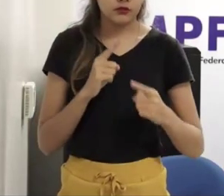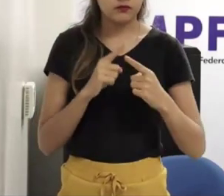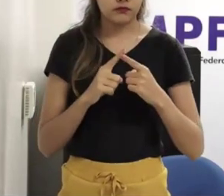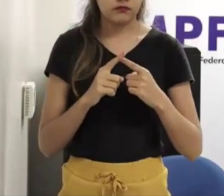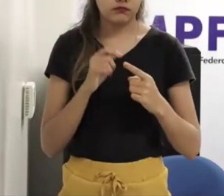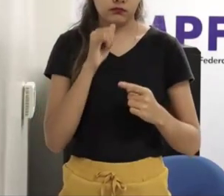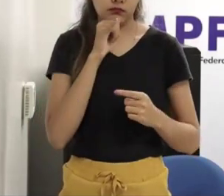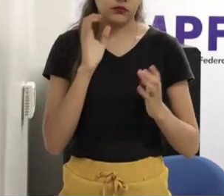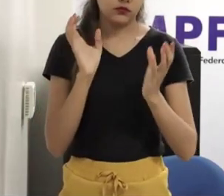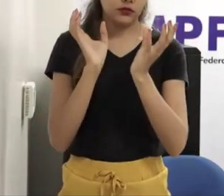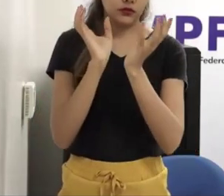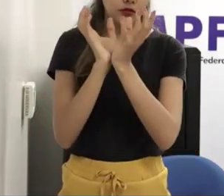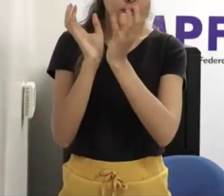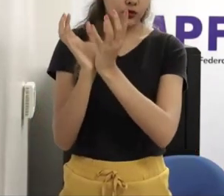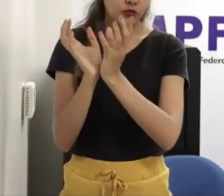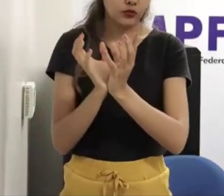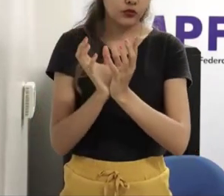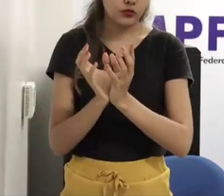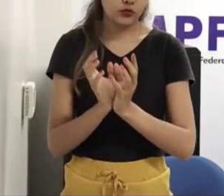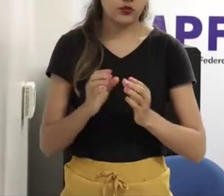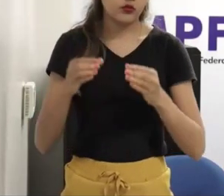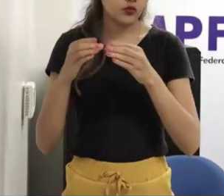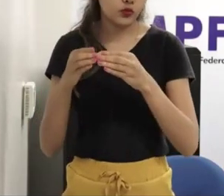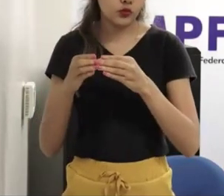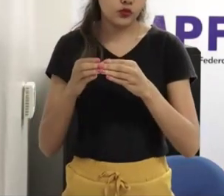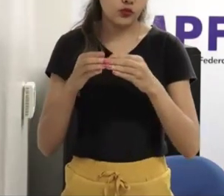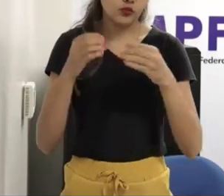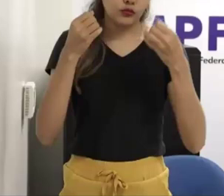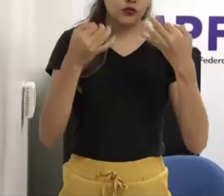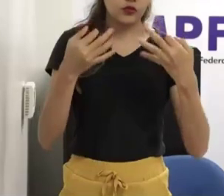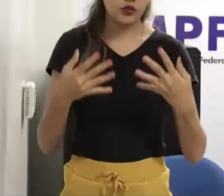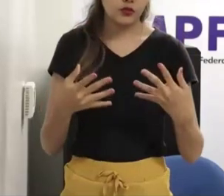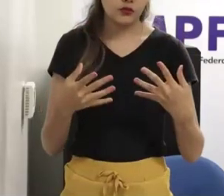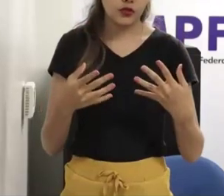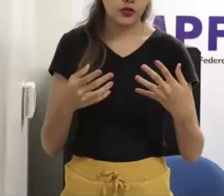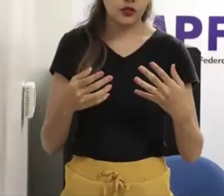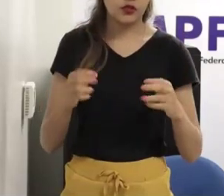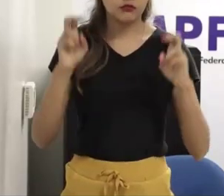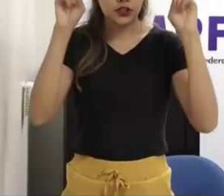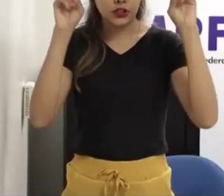que são materiais muito adequados para as idades, né, então, para crianças menores,